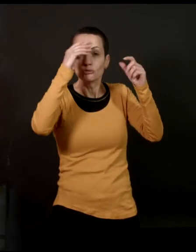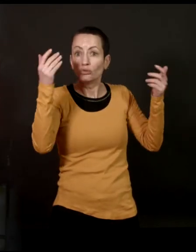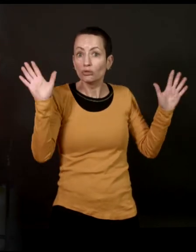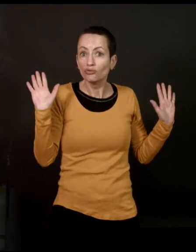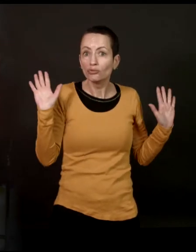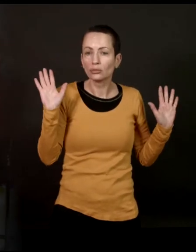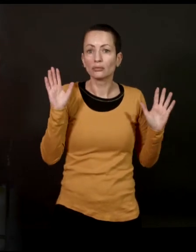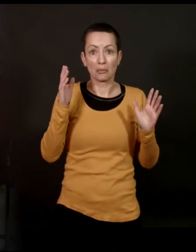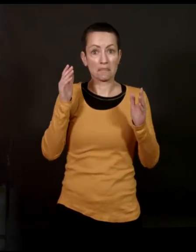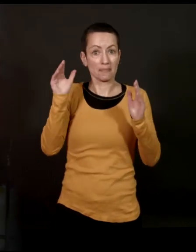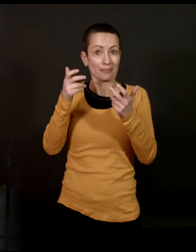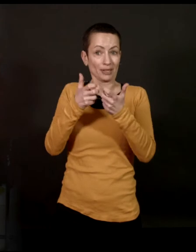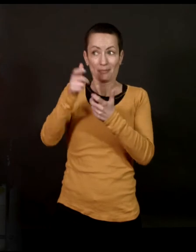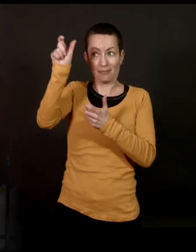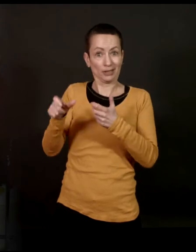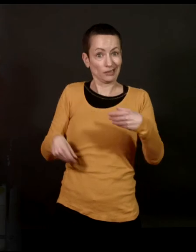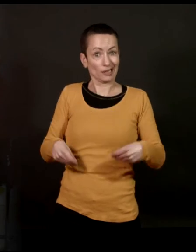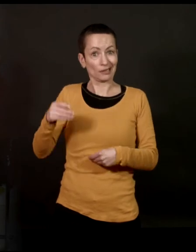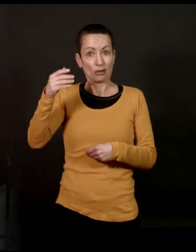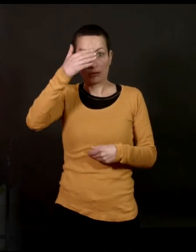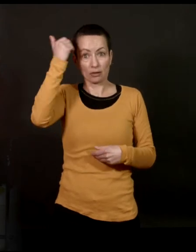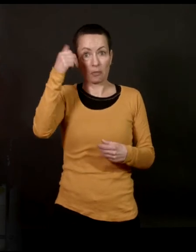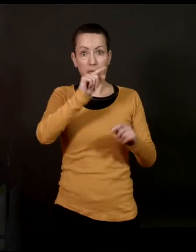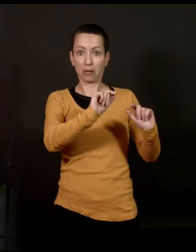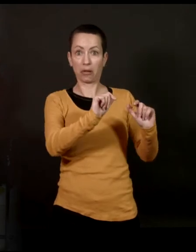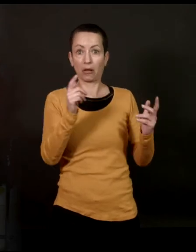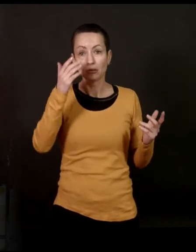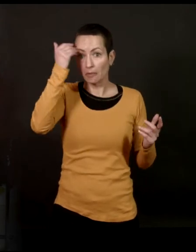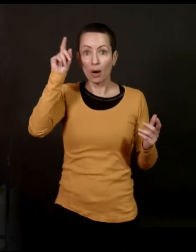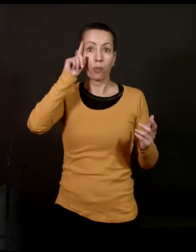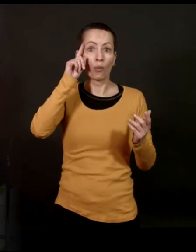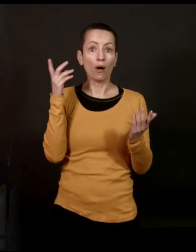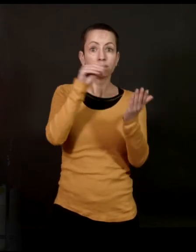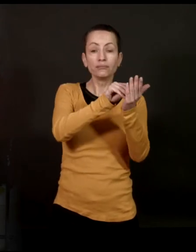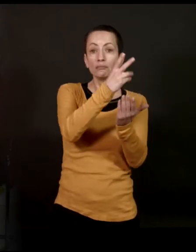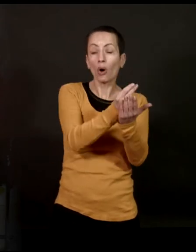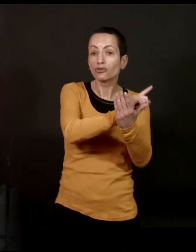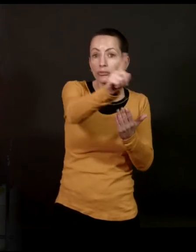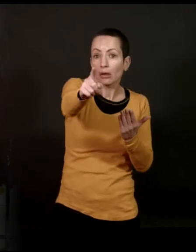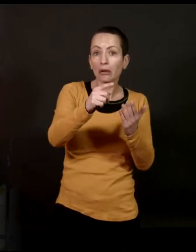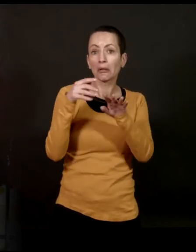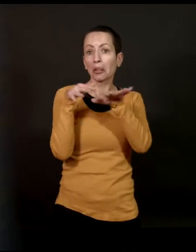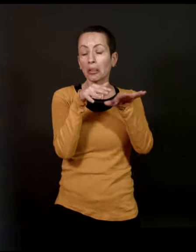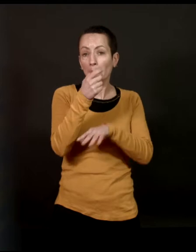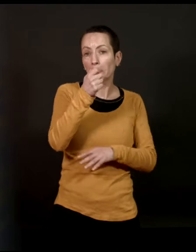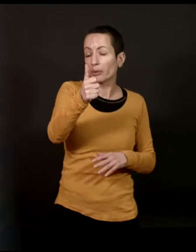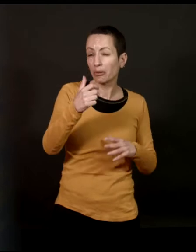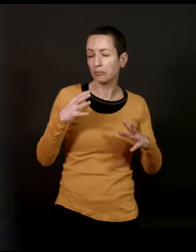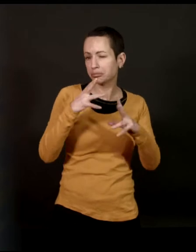poste, etc. Pour vous dire, même le directeur de la poste ne savait pas qu'elle existait avant le meurtre. Parce qu'elle n pas répertoriée, parce qu'elle fait peu d'opérations. Voilà,